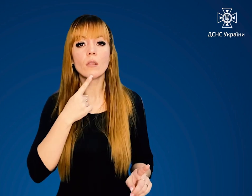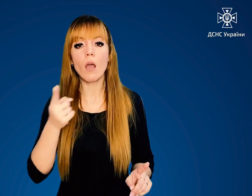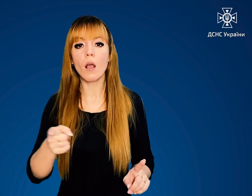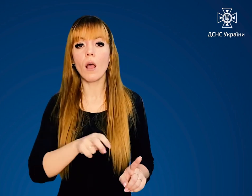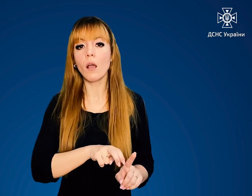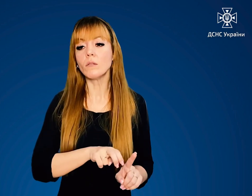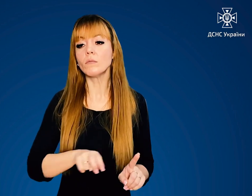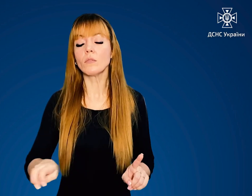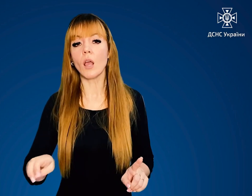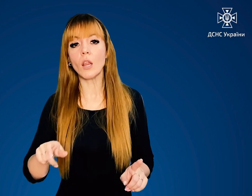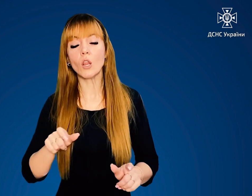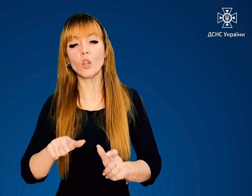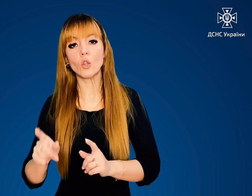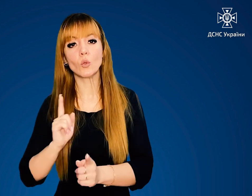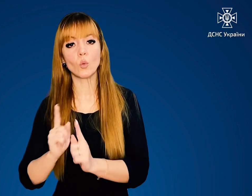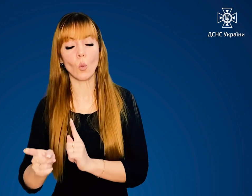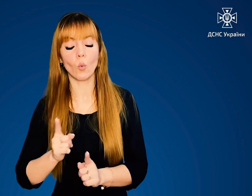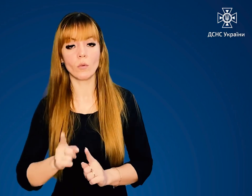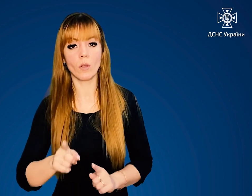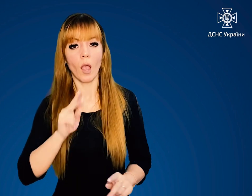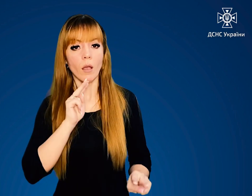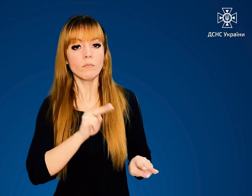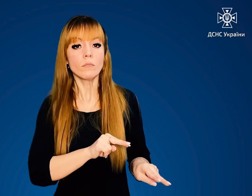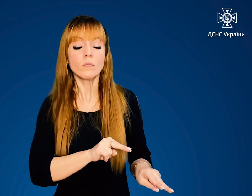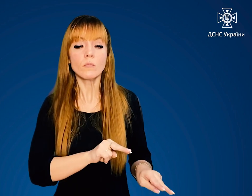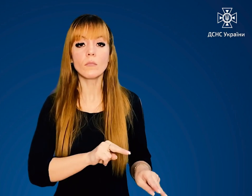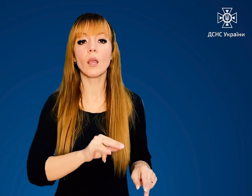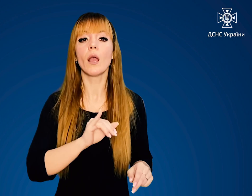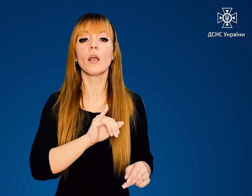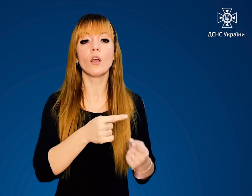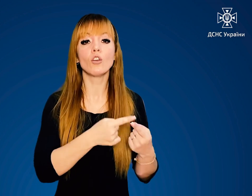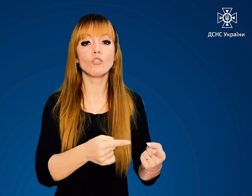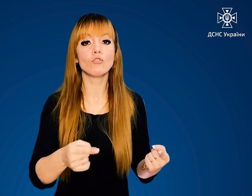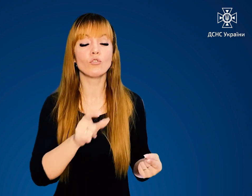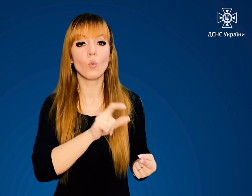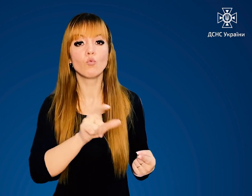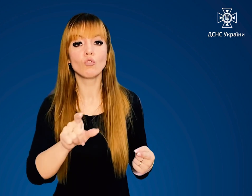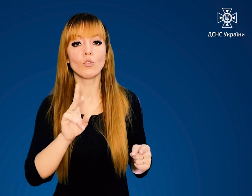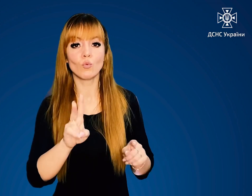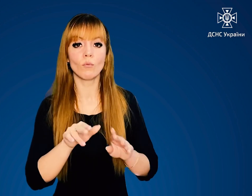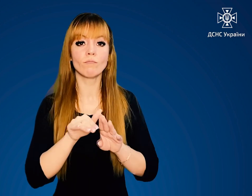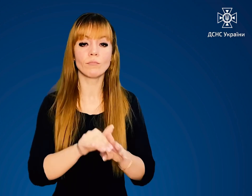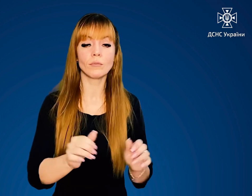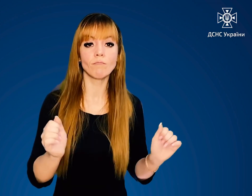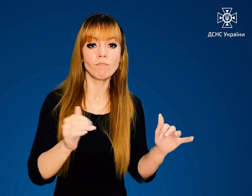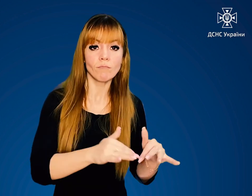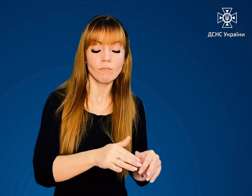далеко від доріг та просік, не втрачайте з виду інших учасників гасіння пожежі.